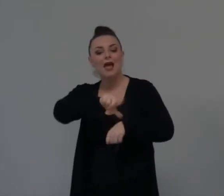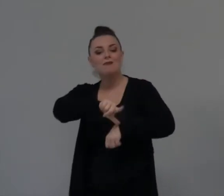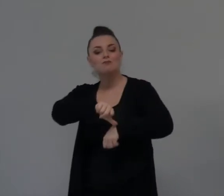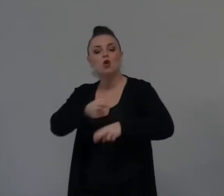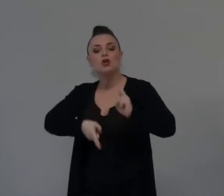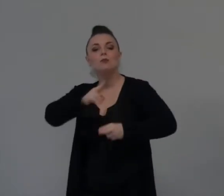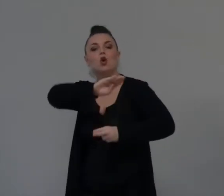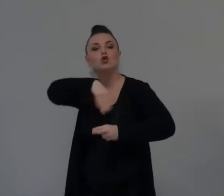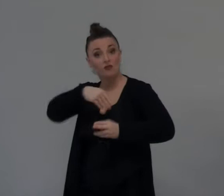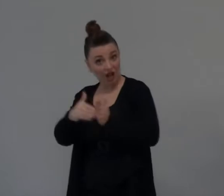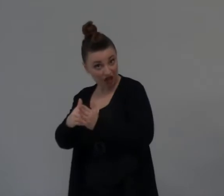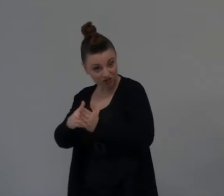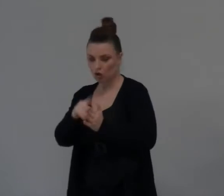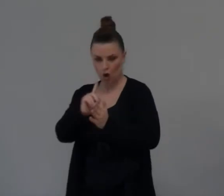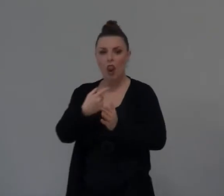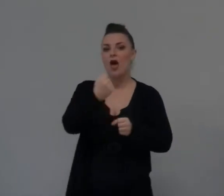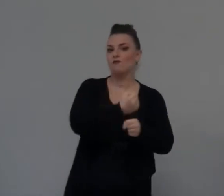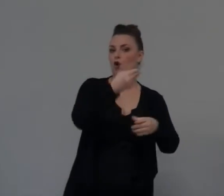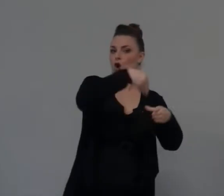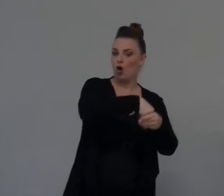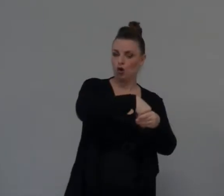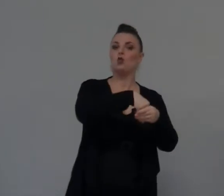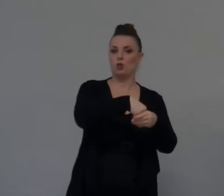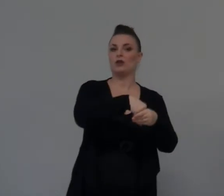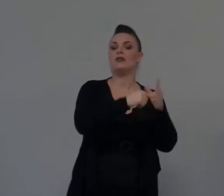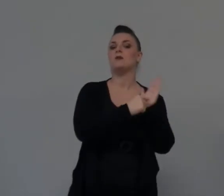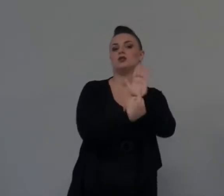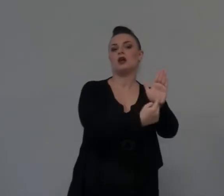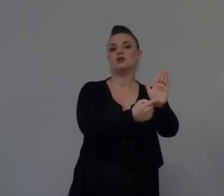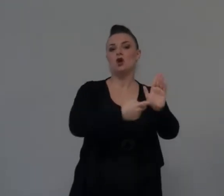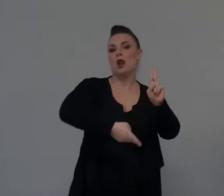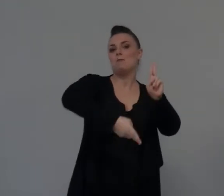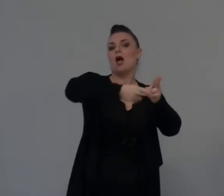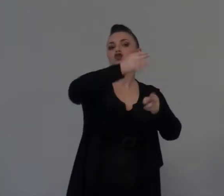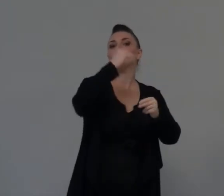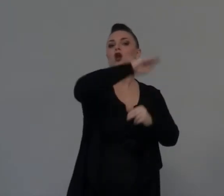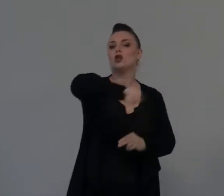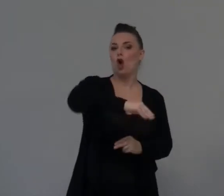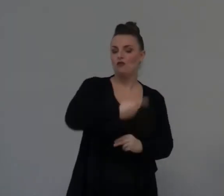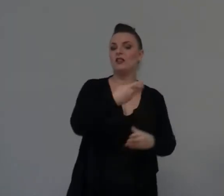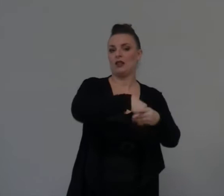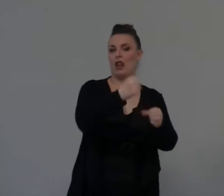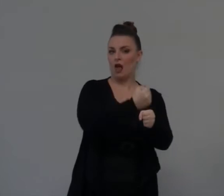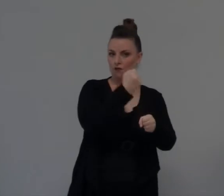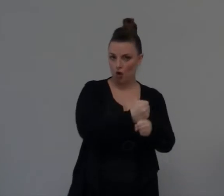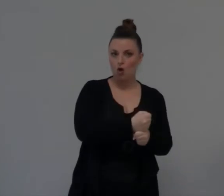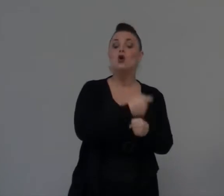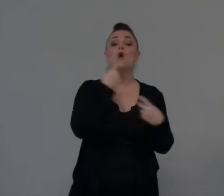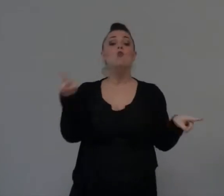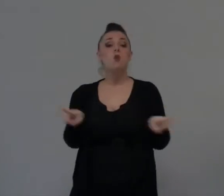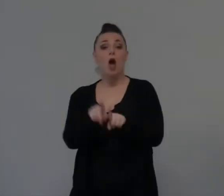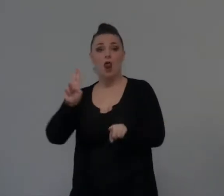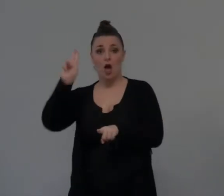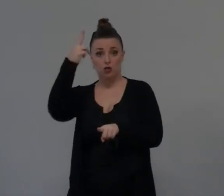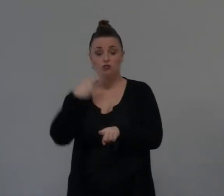tra Ruth e Boaz, gli incontri, sono stati tutti fatti a lavoro. Sul campo, sull'agia, al momento che diventiamo il campo.